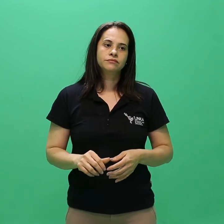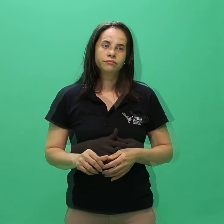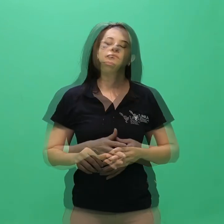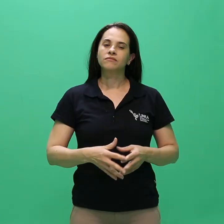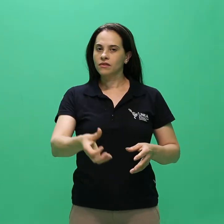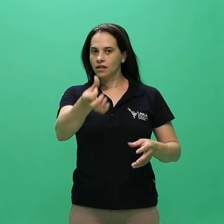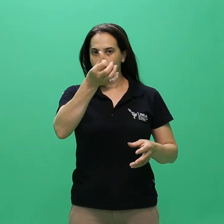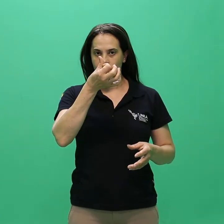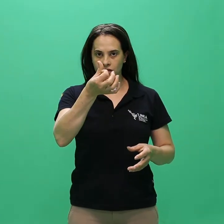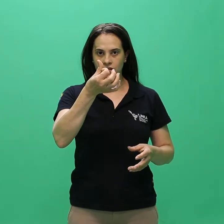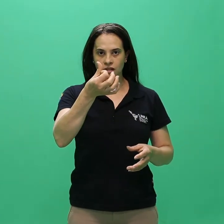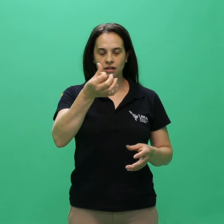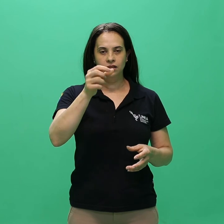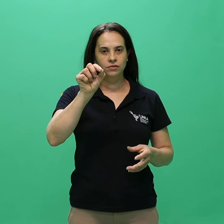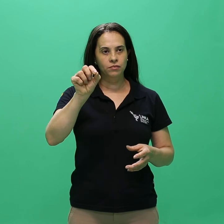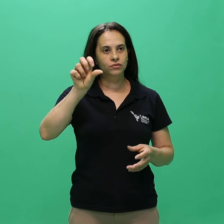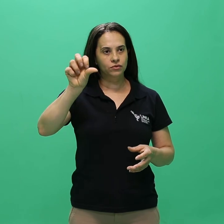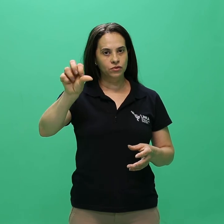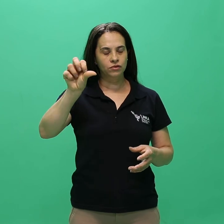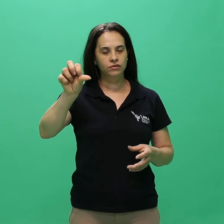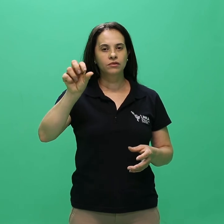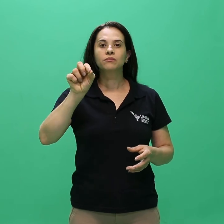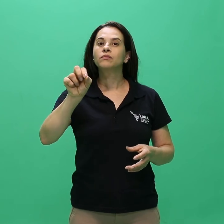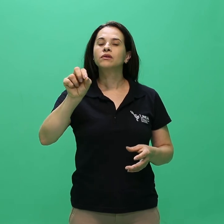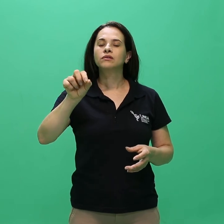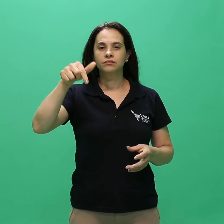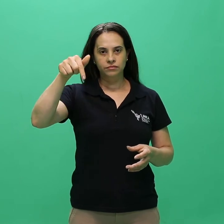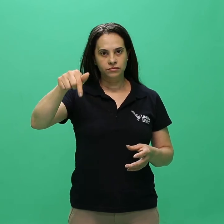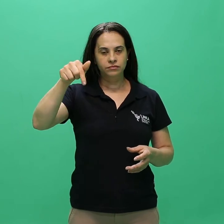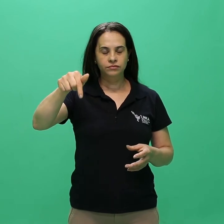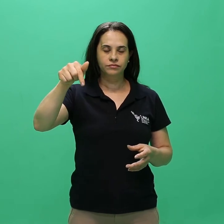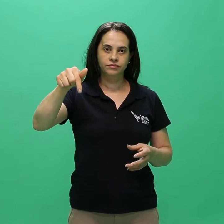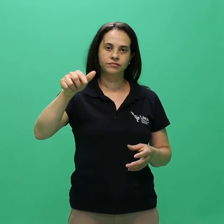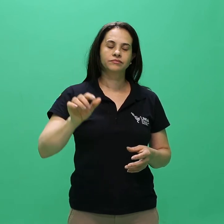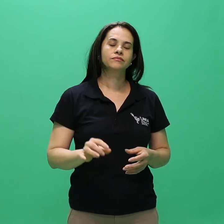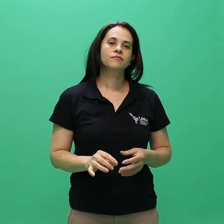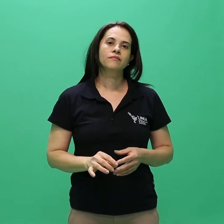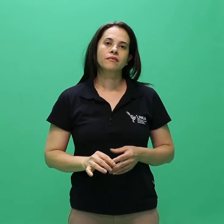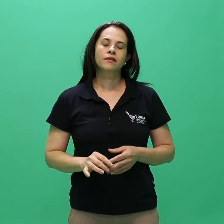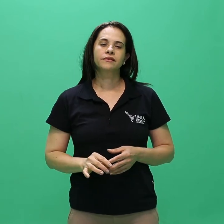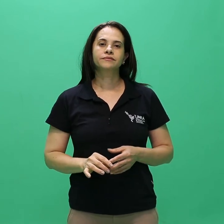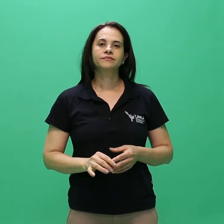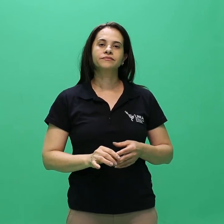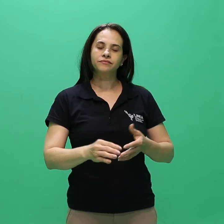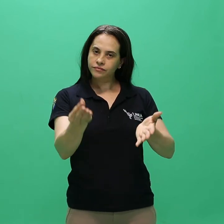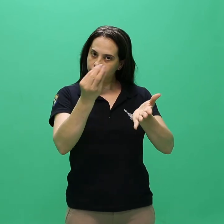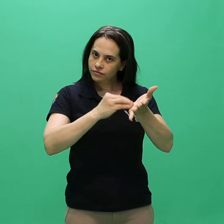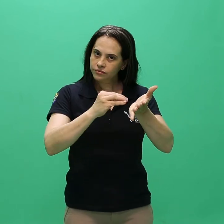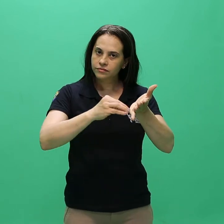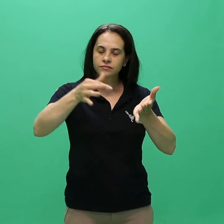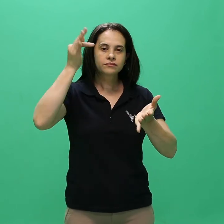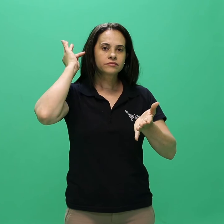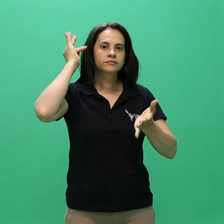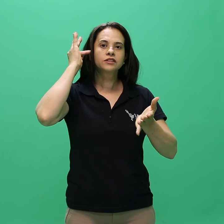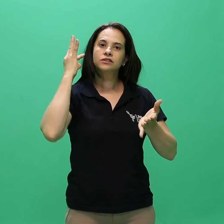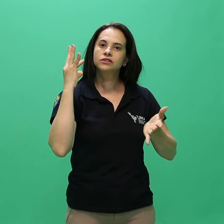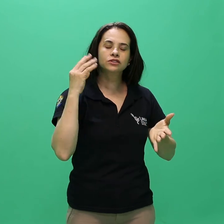6.9.7 As secretarias acadêmicas dos